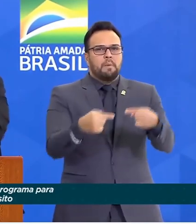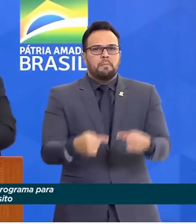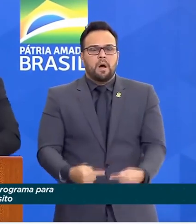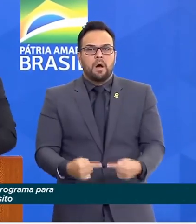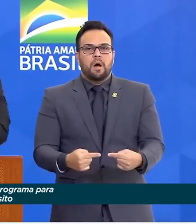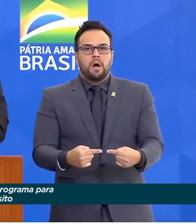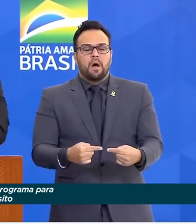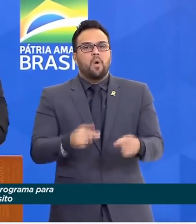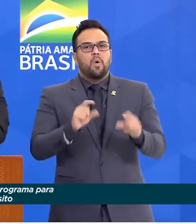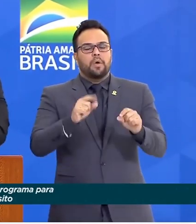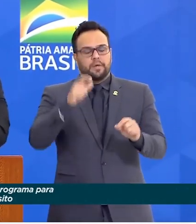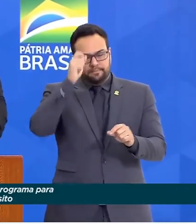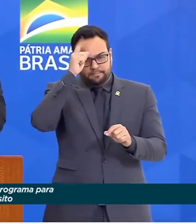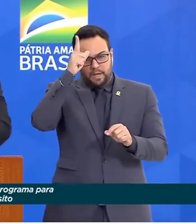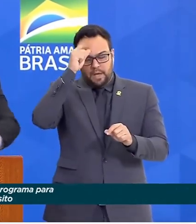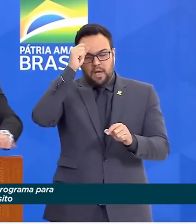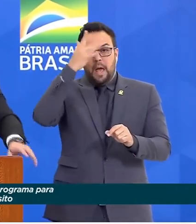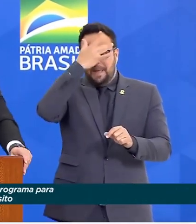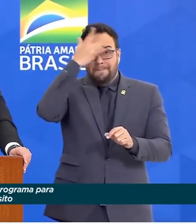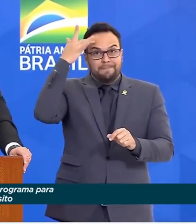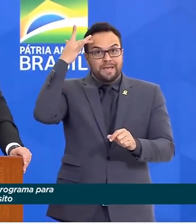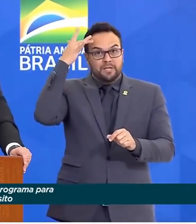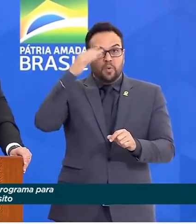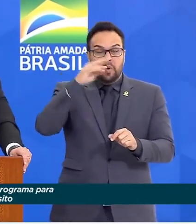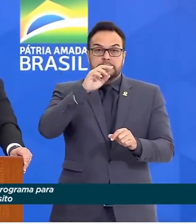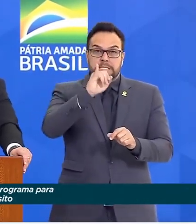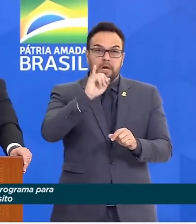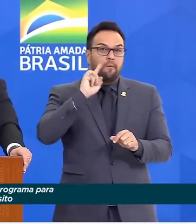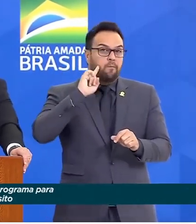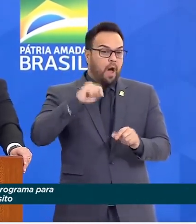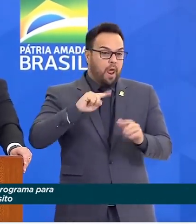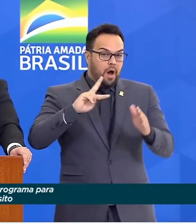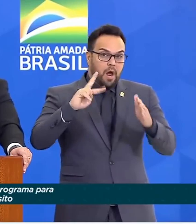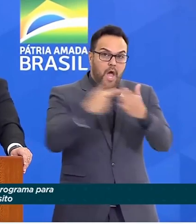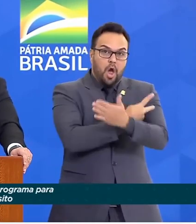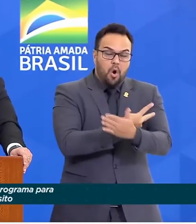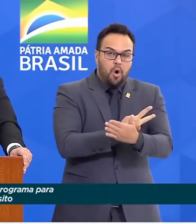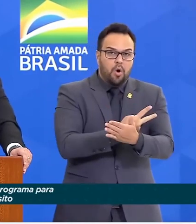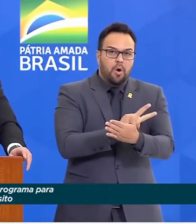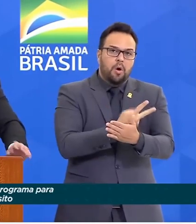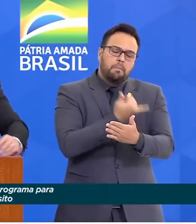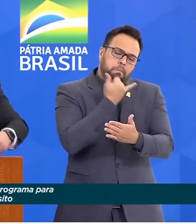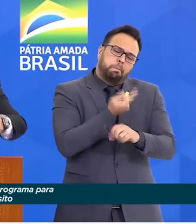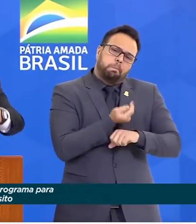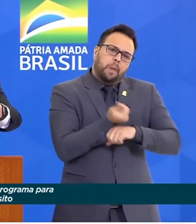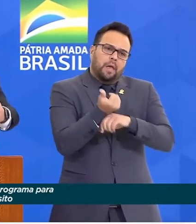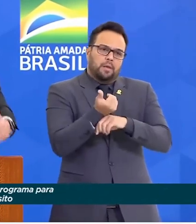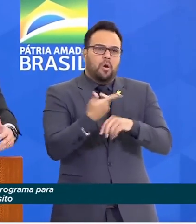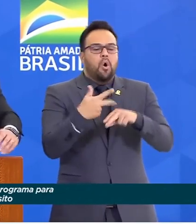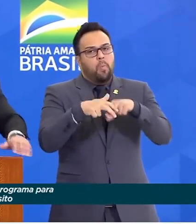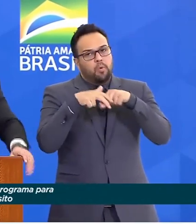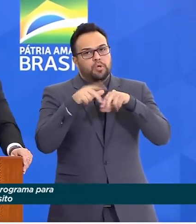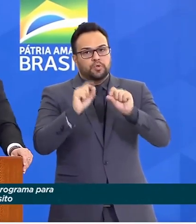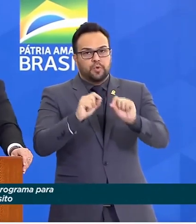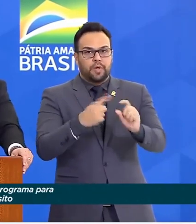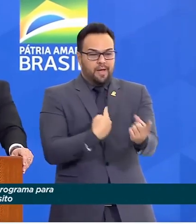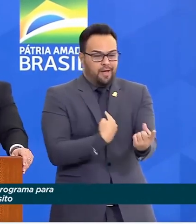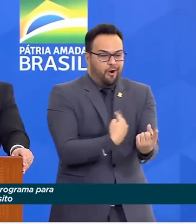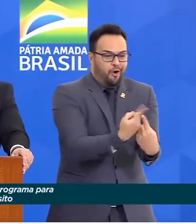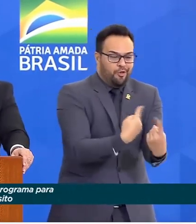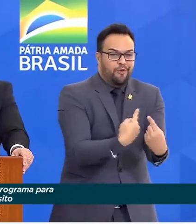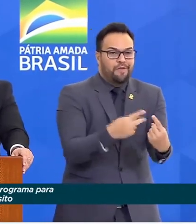condutor, ao cometer uma falha, seja perdoado. E a gente está falando então de rodovias que vão ganhar faixas